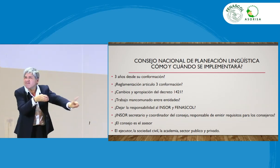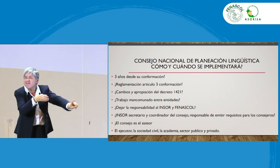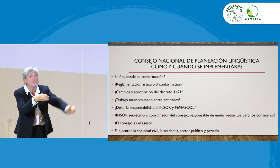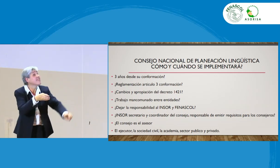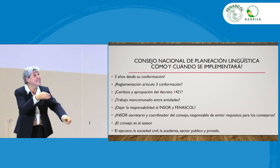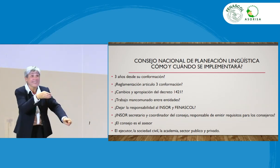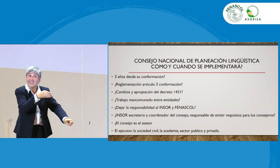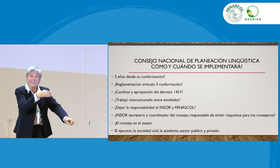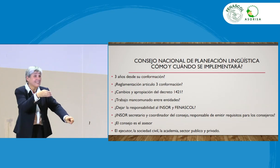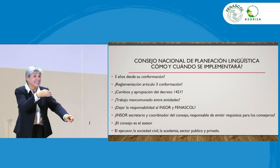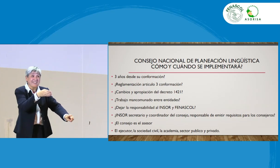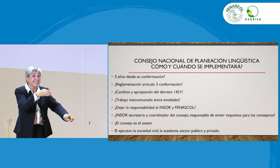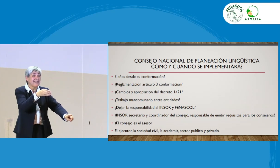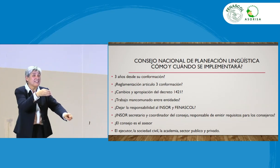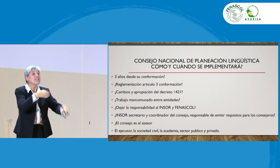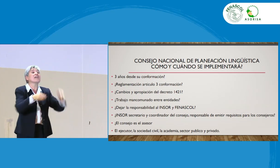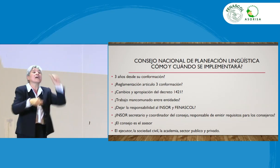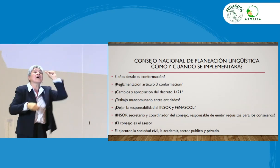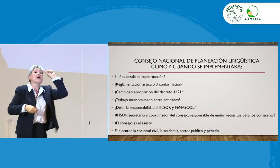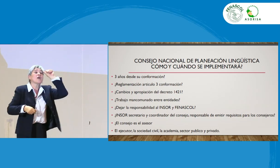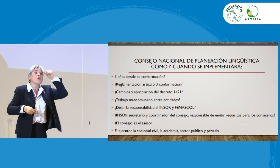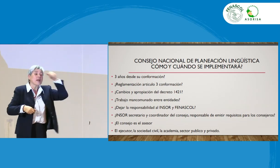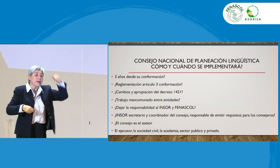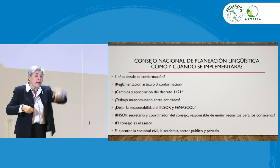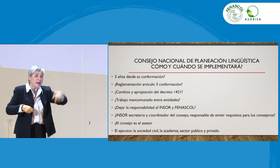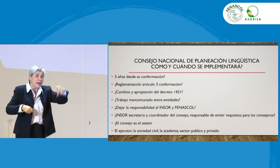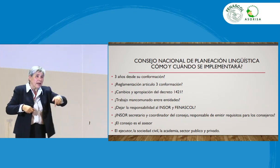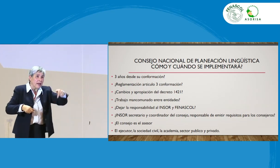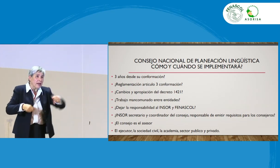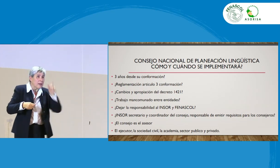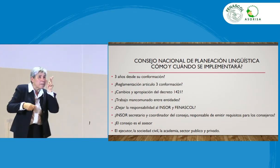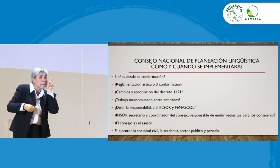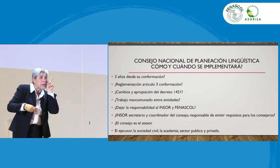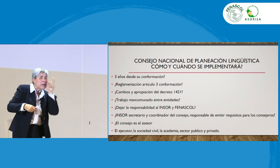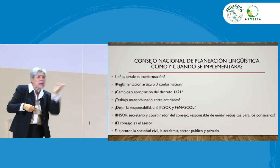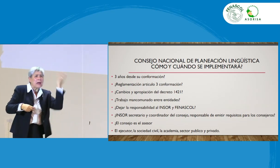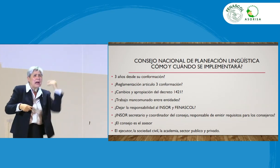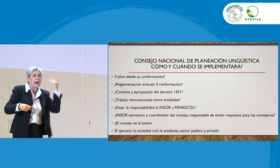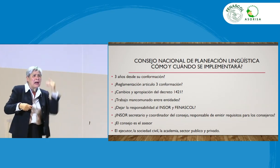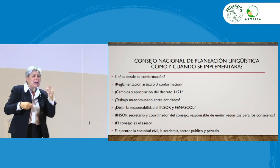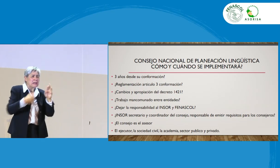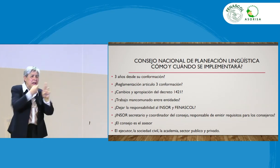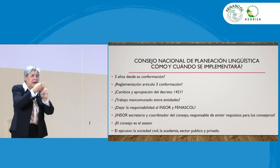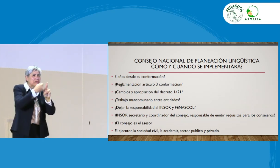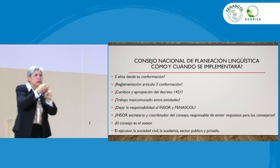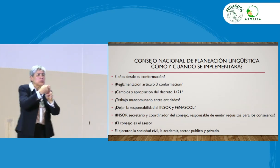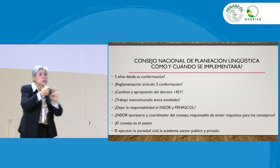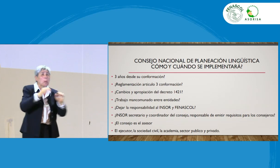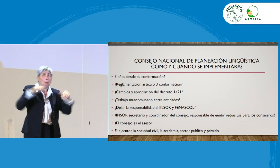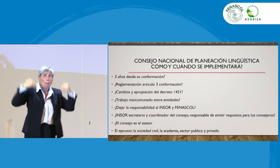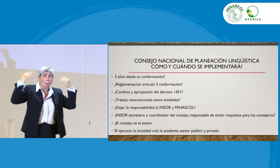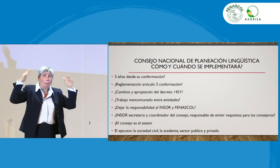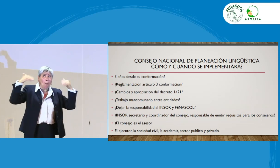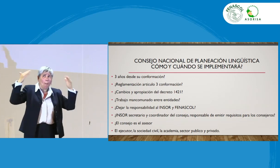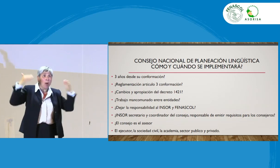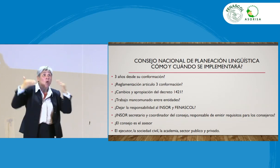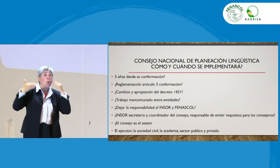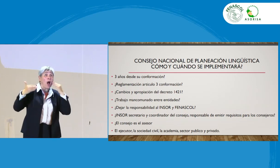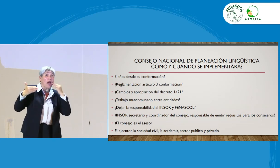tienen un menor valor, lo importante, digamos, aquí en Pereira, con Azorriza, hace poco,